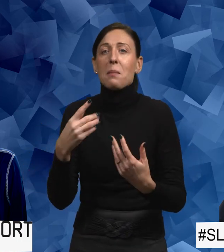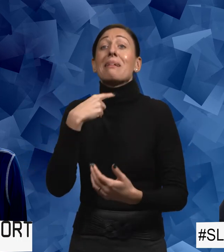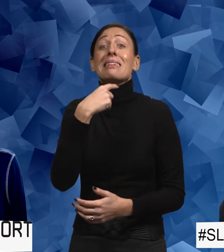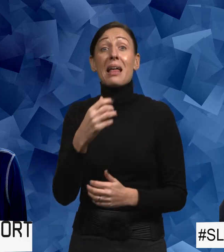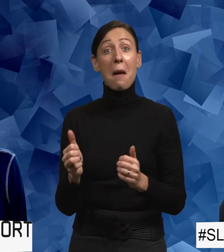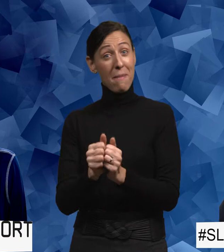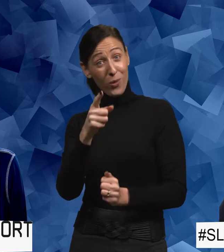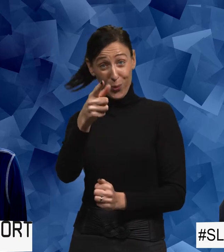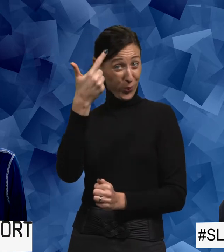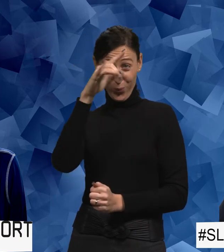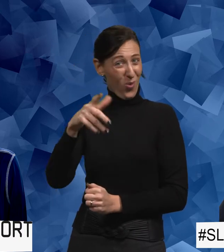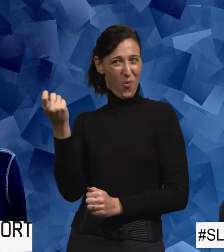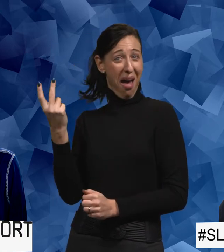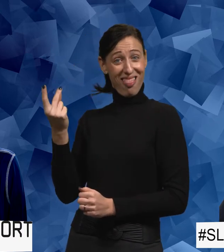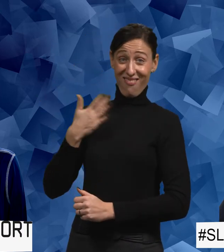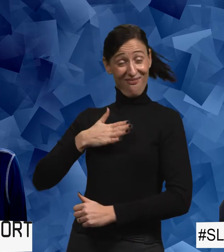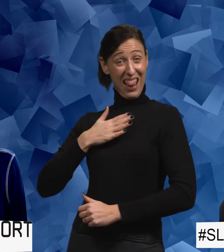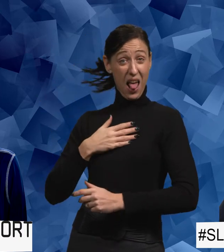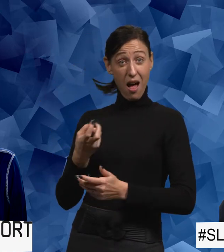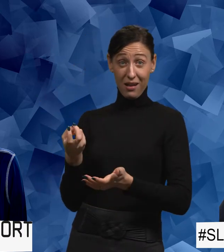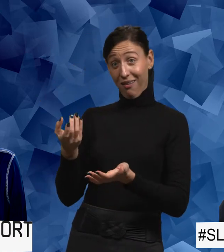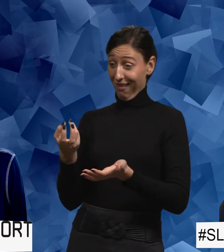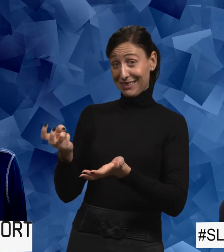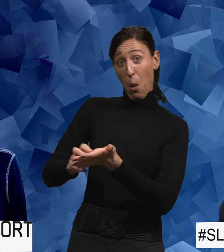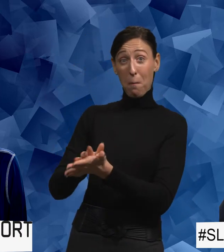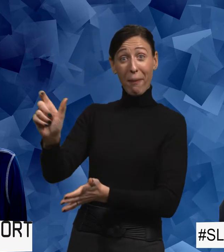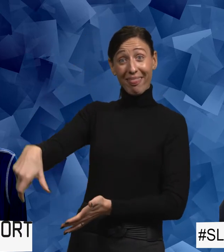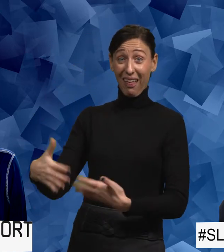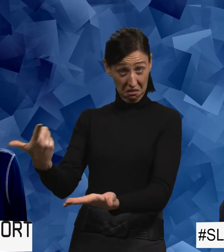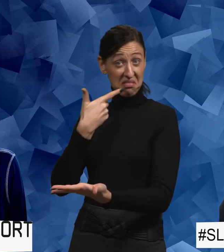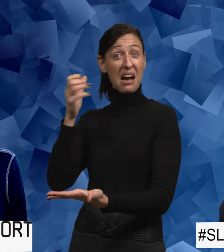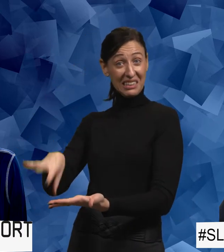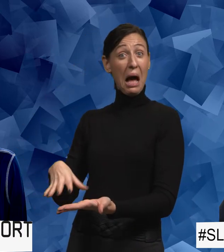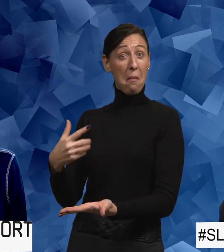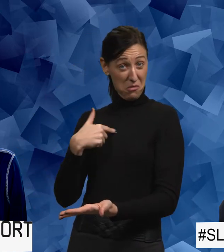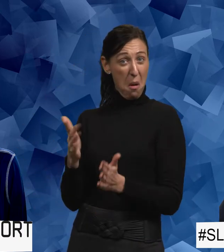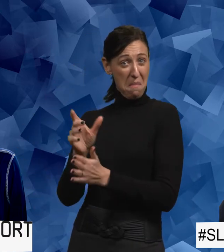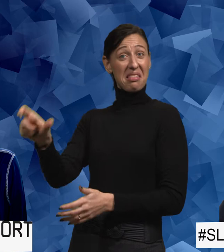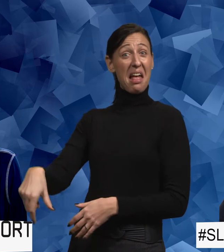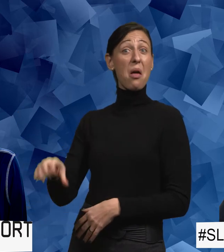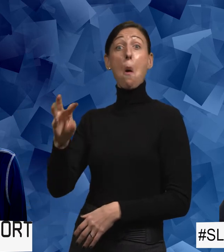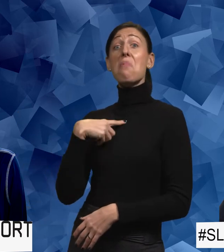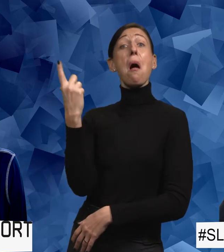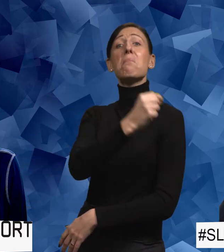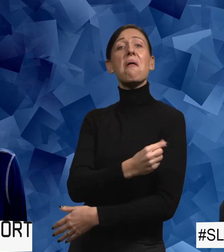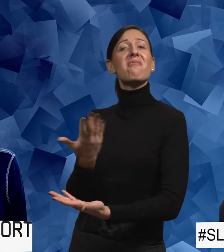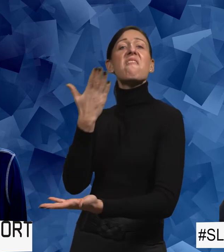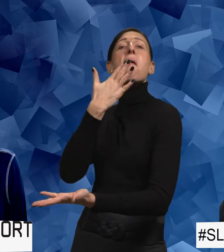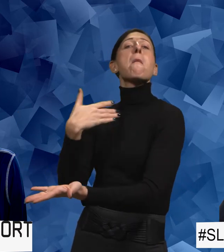man säger, men du tror väl inte det är någon annan som skulle ställa upp på att vara med dig? Vem tror du att du skulle hitta om jag är med dig? Du kan vara himla glad